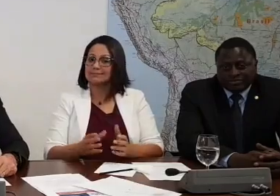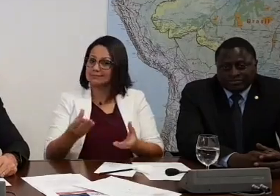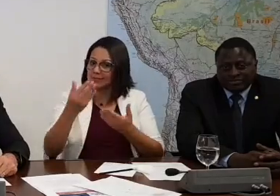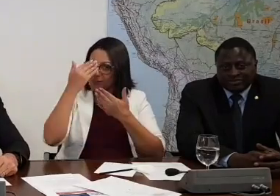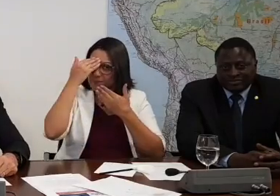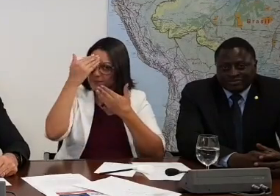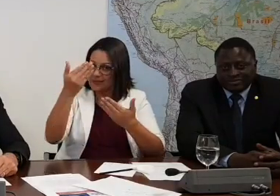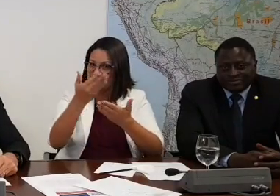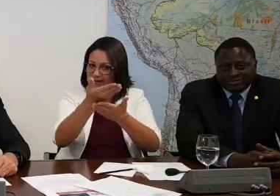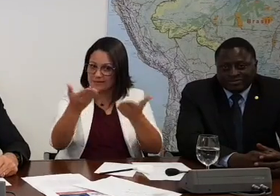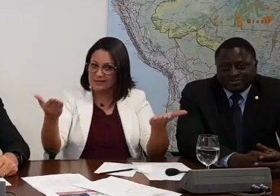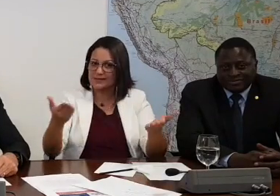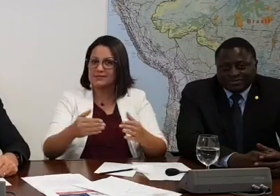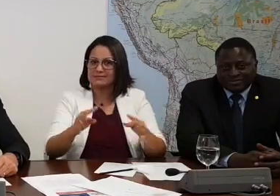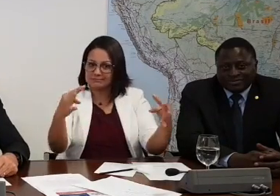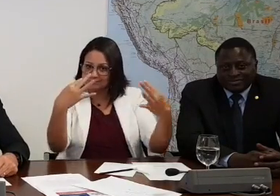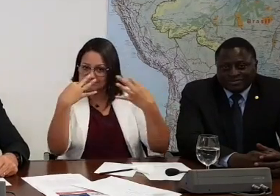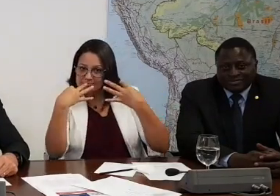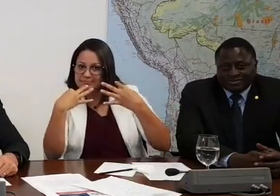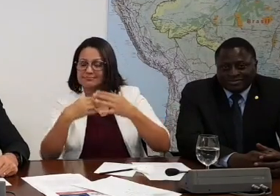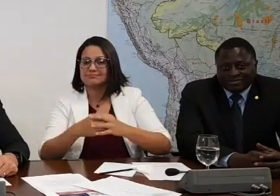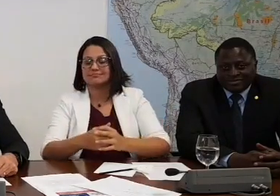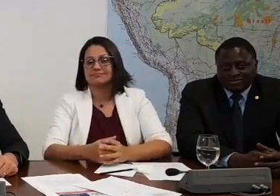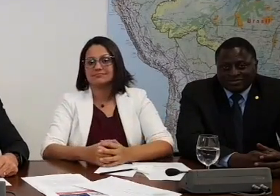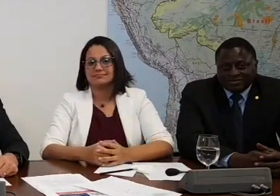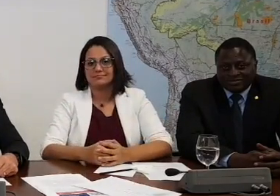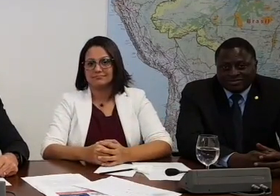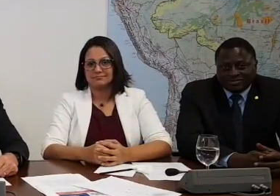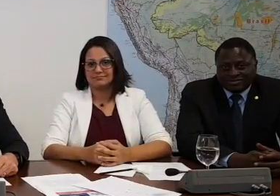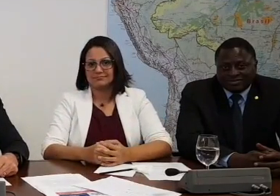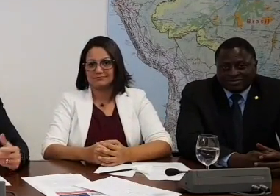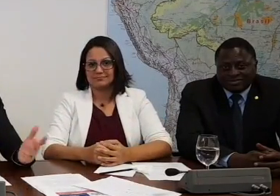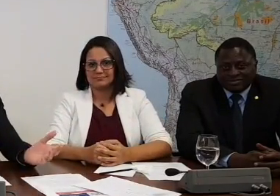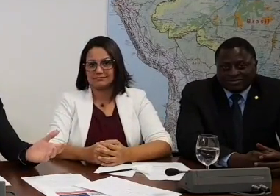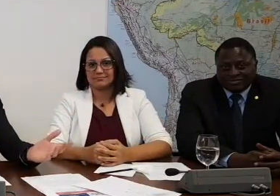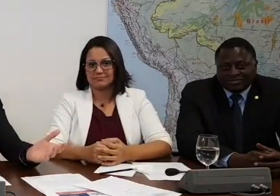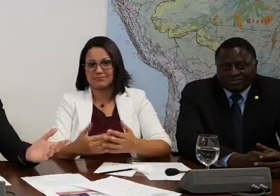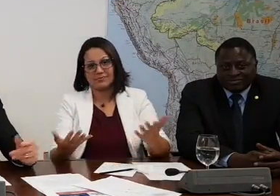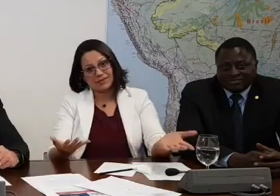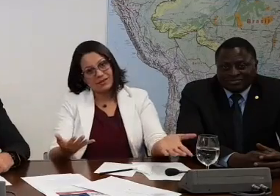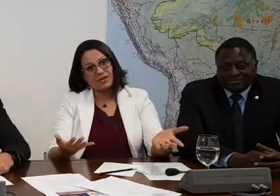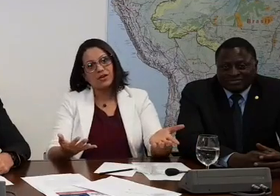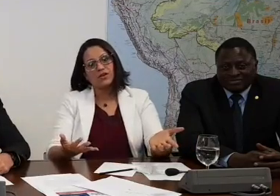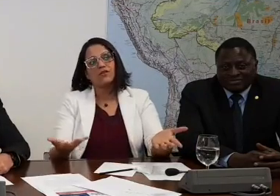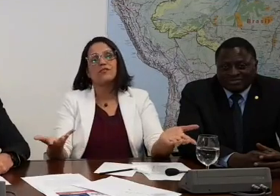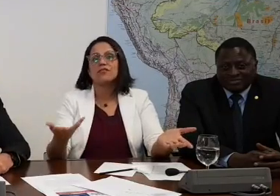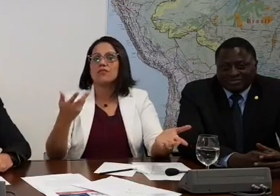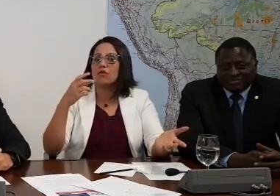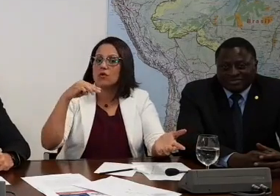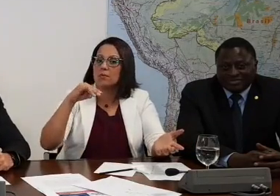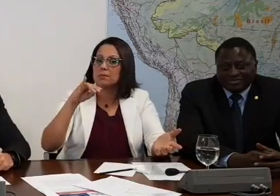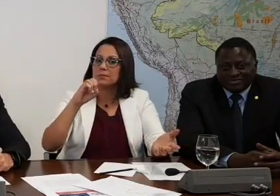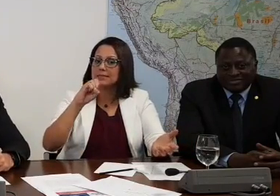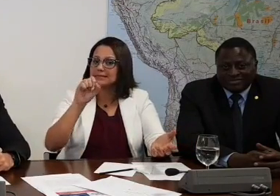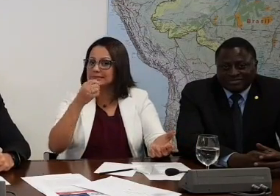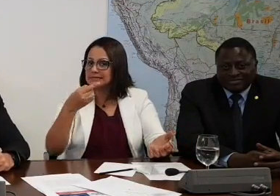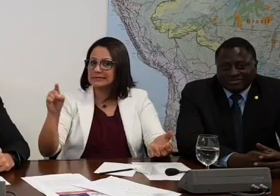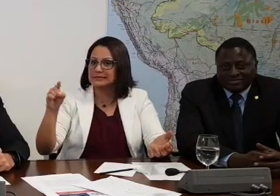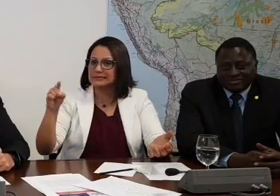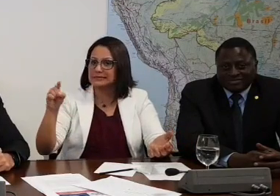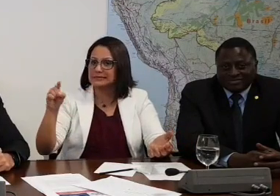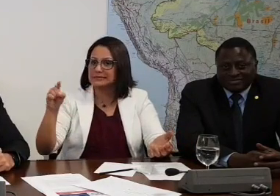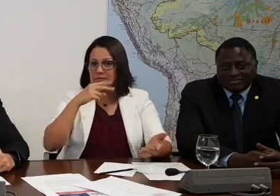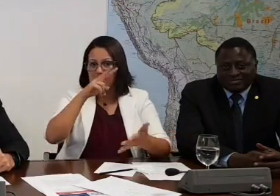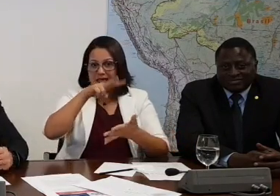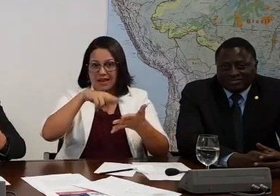muito obrigado pela audiência. Vou pagar a missão que eu não tenho condição de fazer, né, para um assessor meu dar